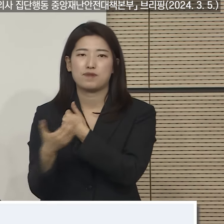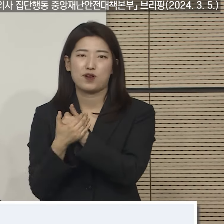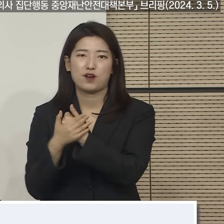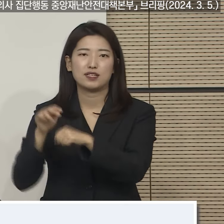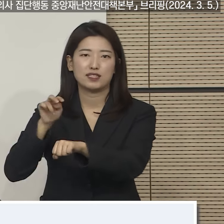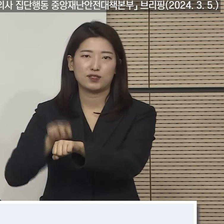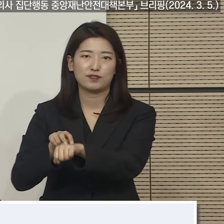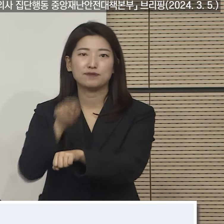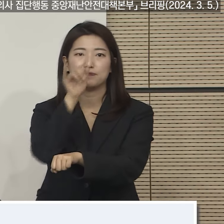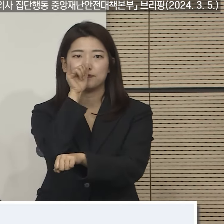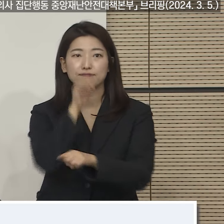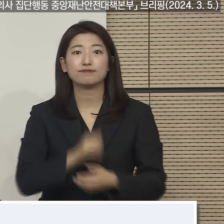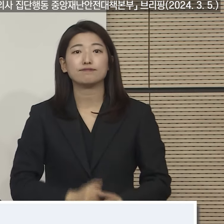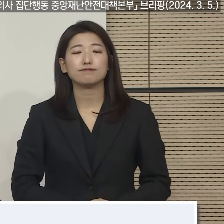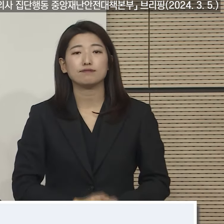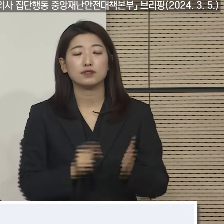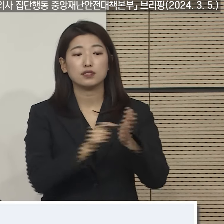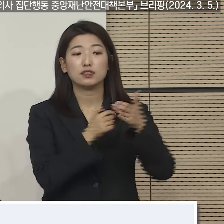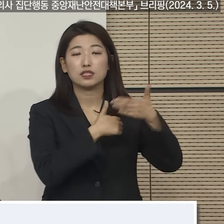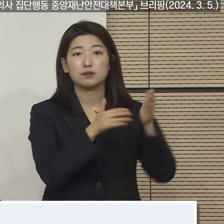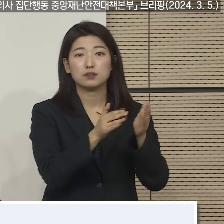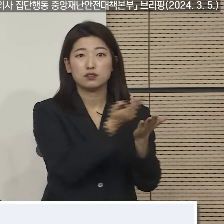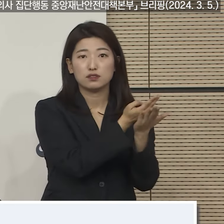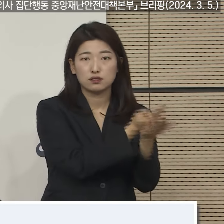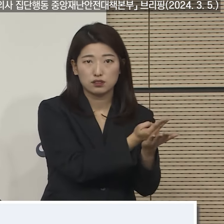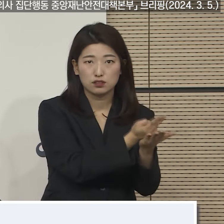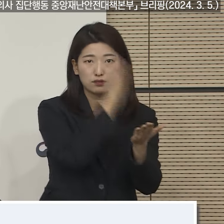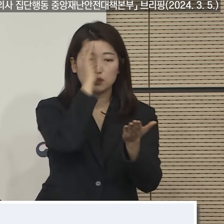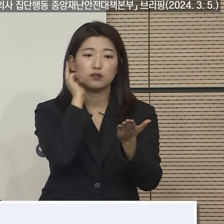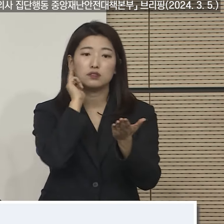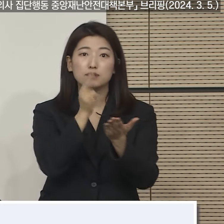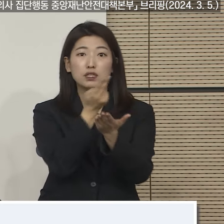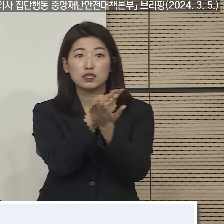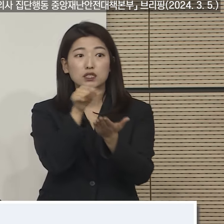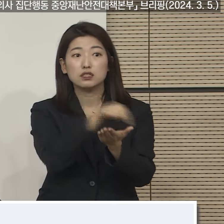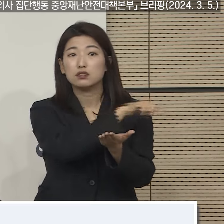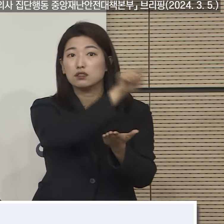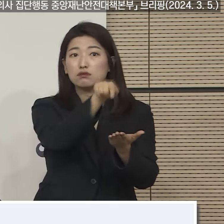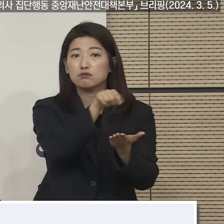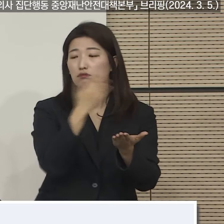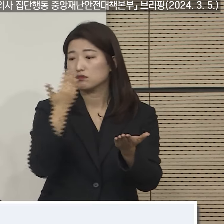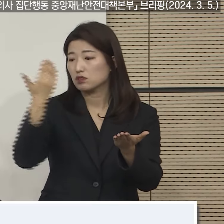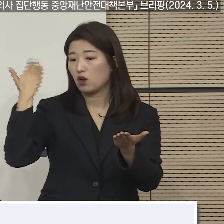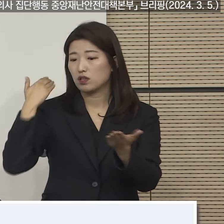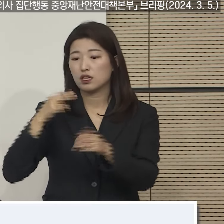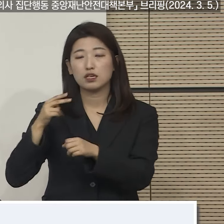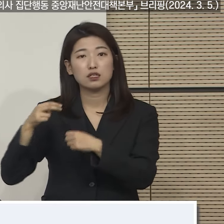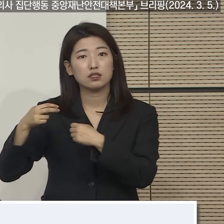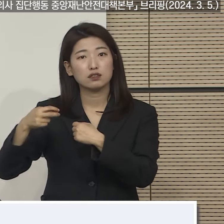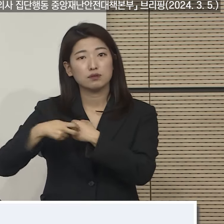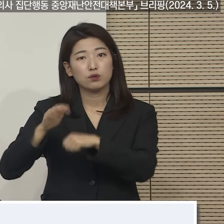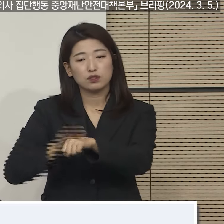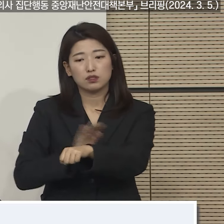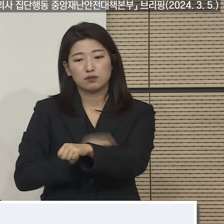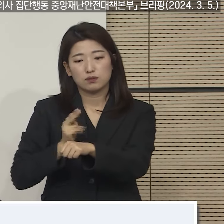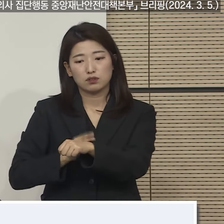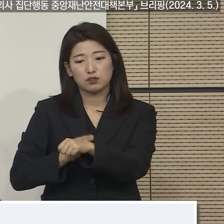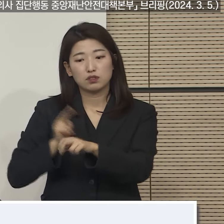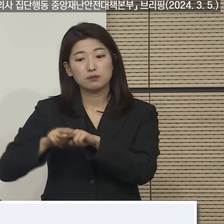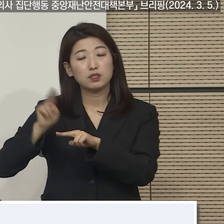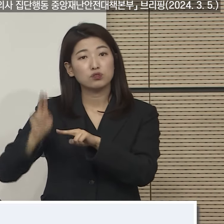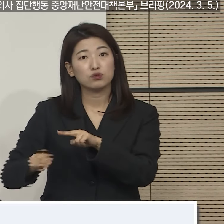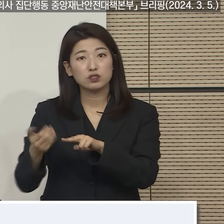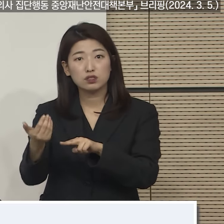응급실의 일반 병상과 중환자실 병상 가동률은 집단행동 이전과 유사한 수준으로 치료